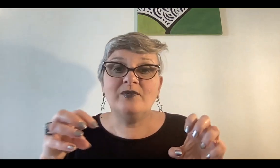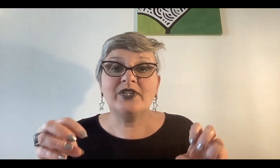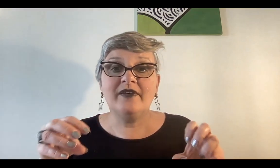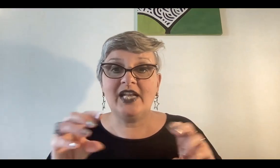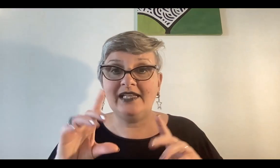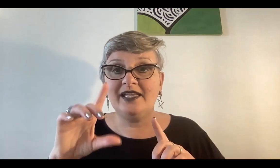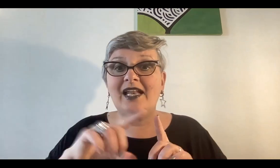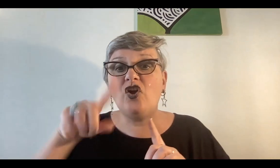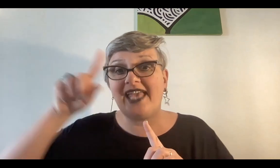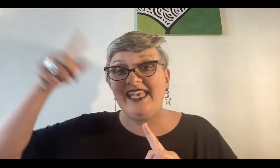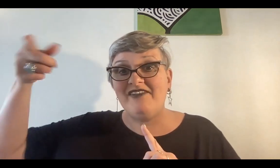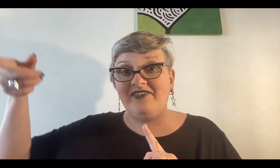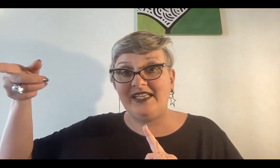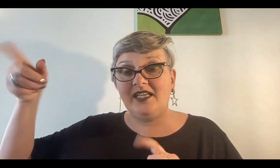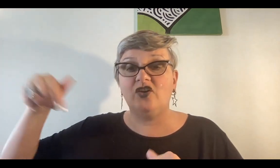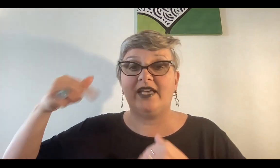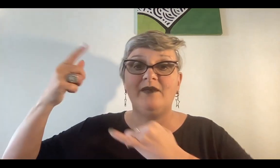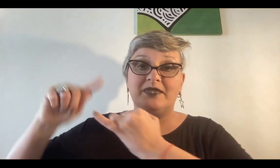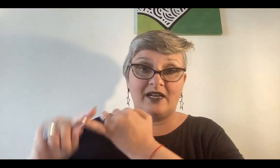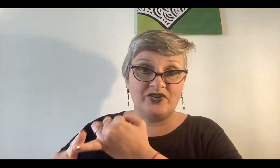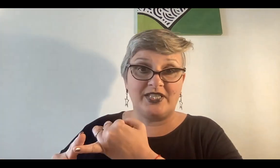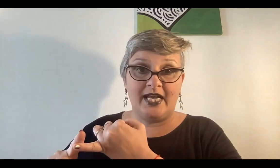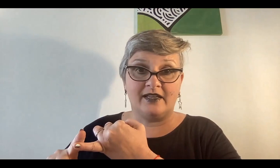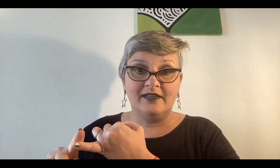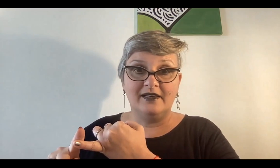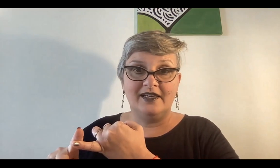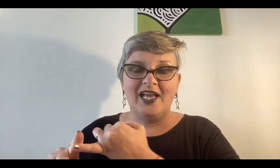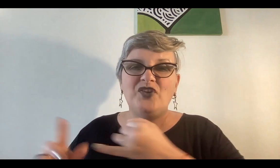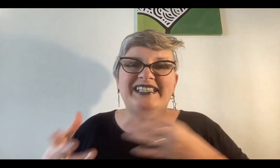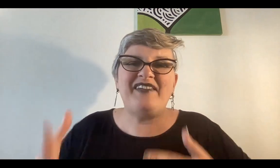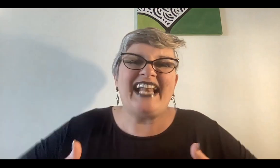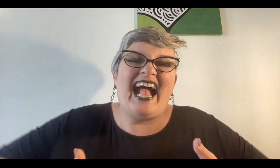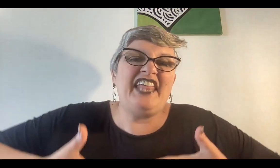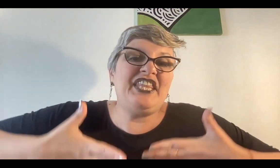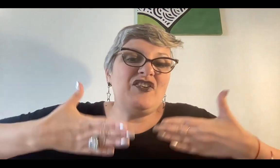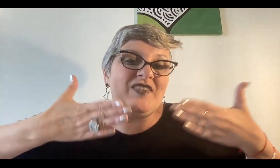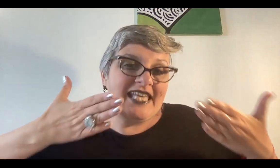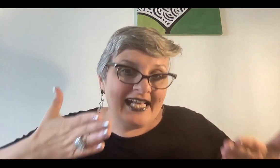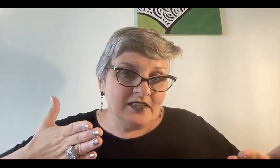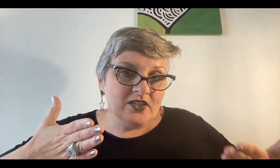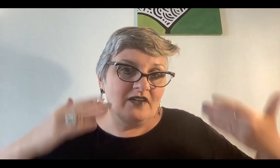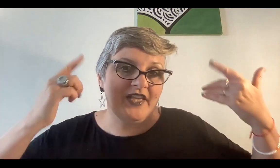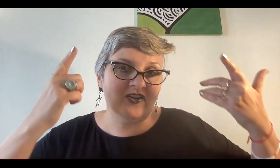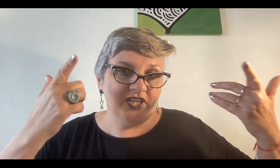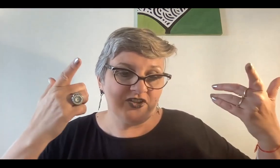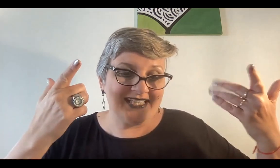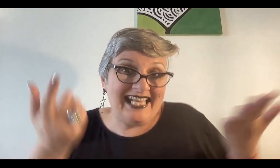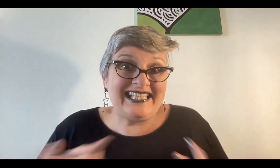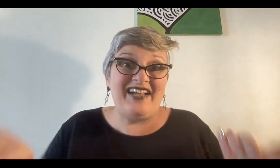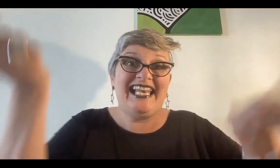comportaba ahora la tierra lo que iba a venir lo que ibas a cosechar no estaban adivinando de los dioses estaban